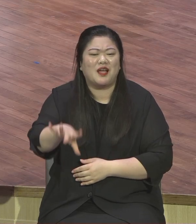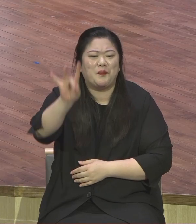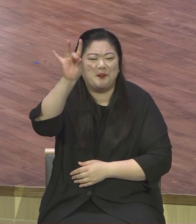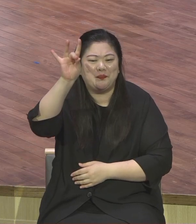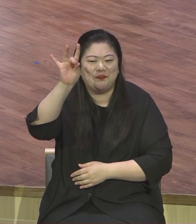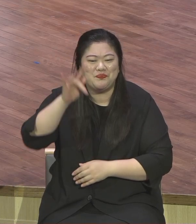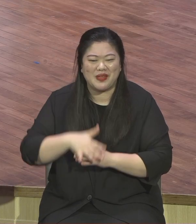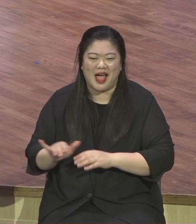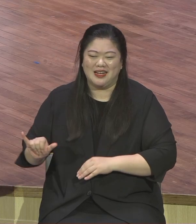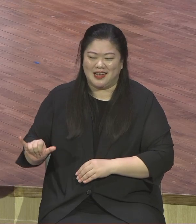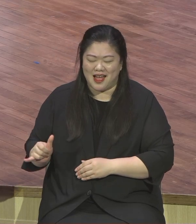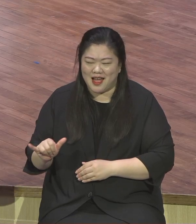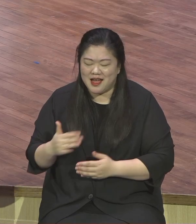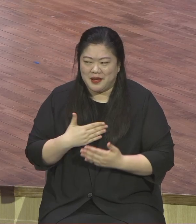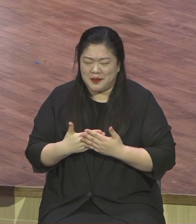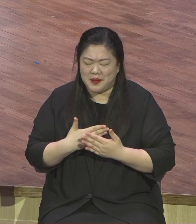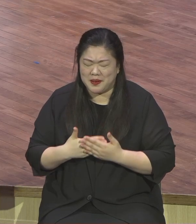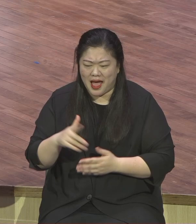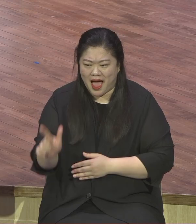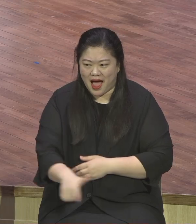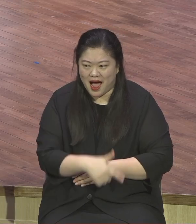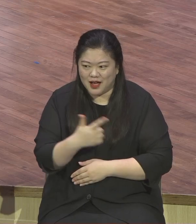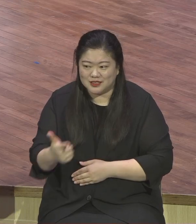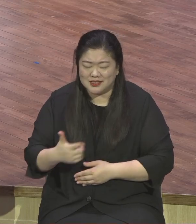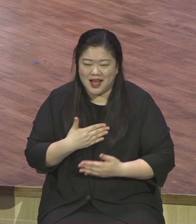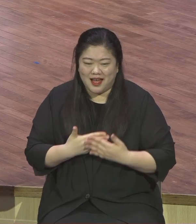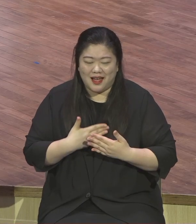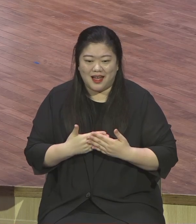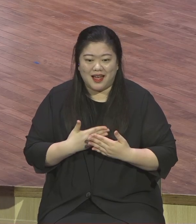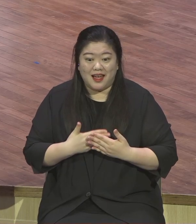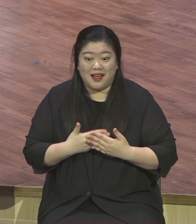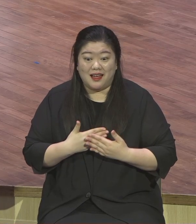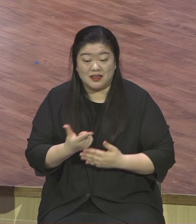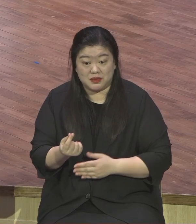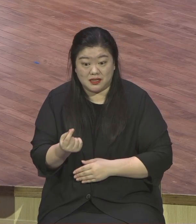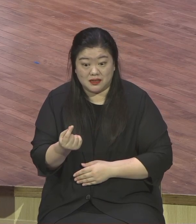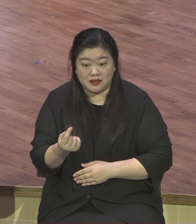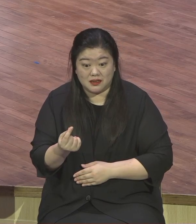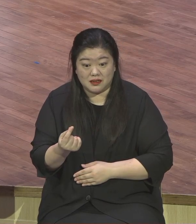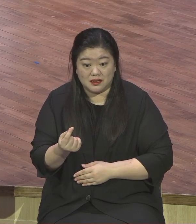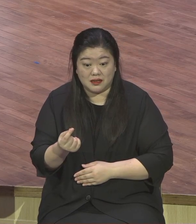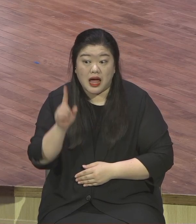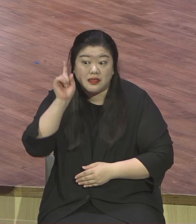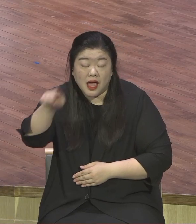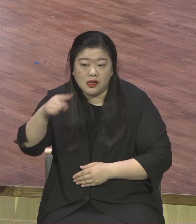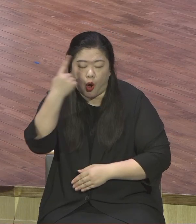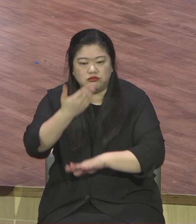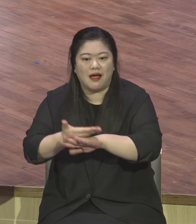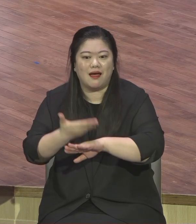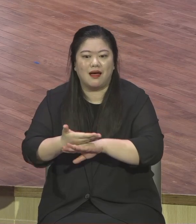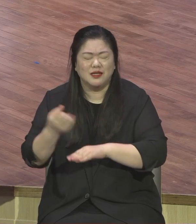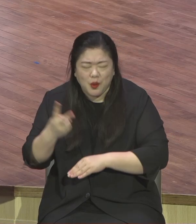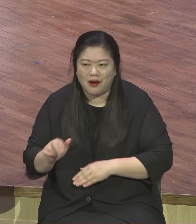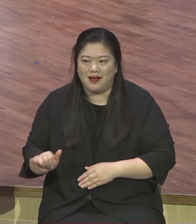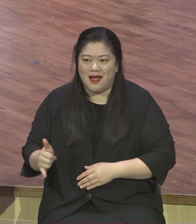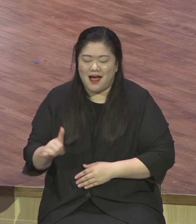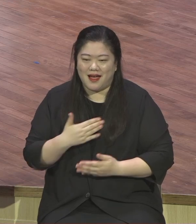전혀 못 느껴 이게 저 사람입니다 그래서 보기만 하면 그냥 막